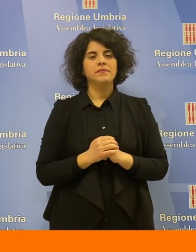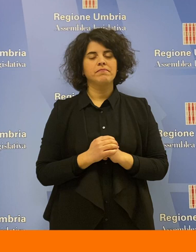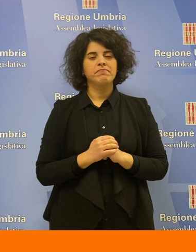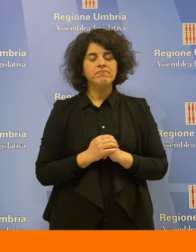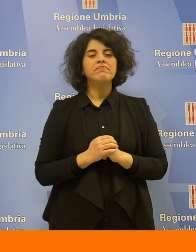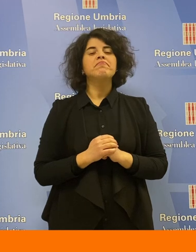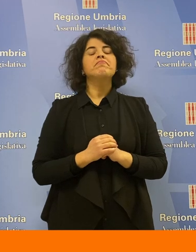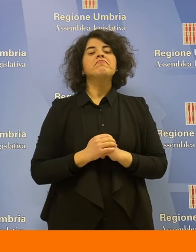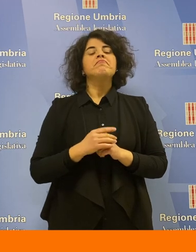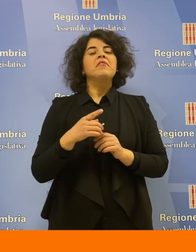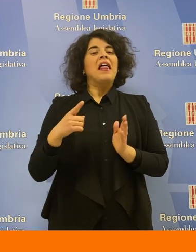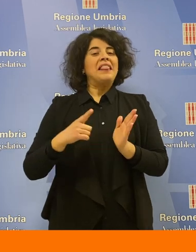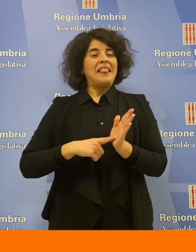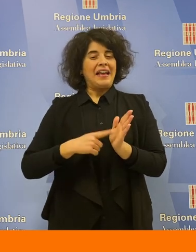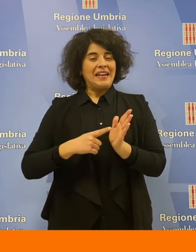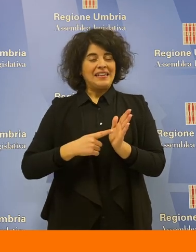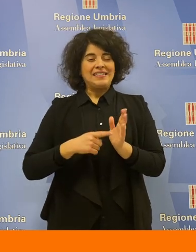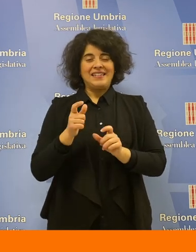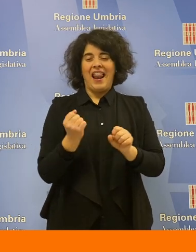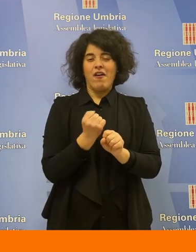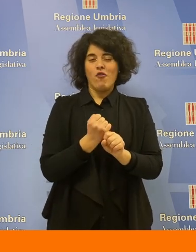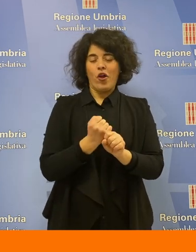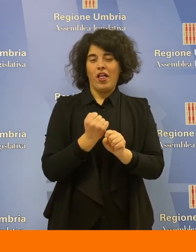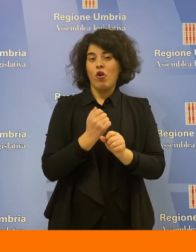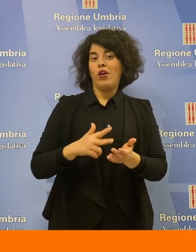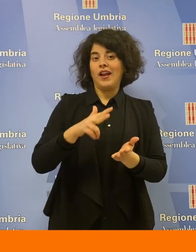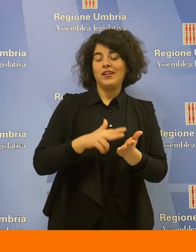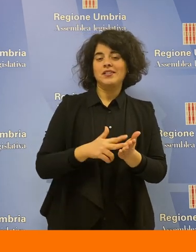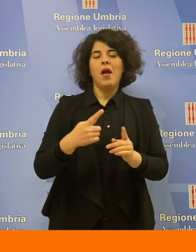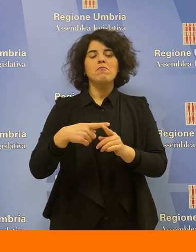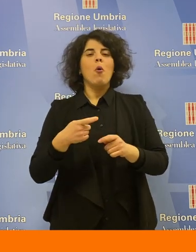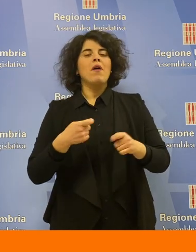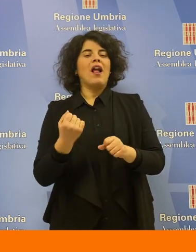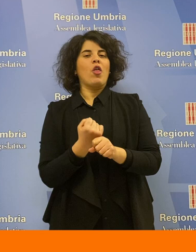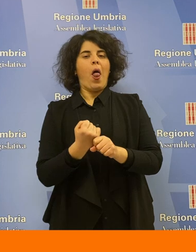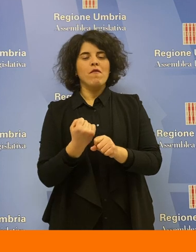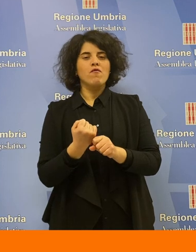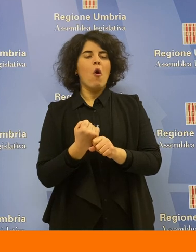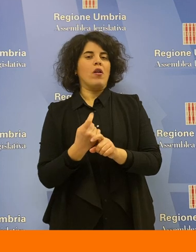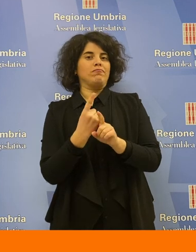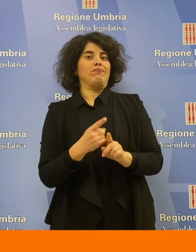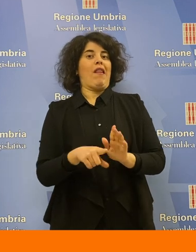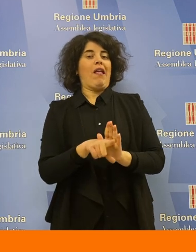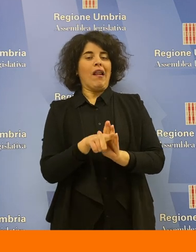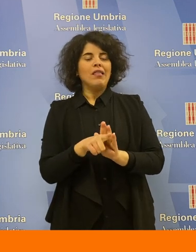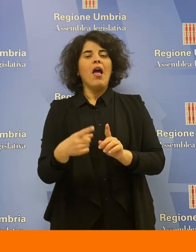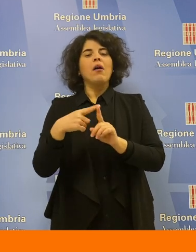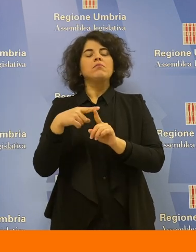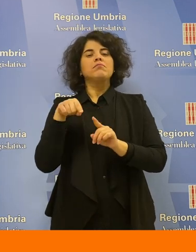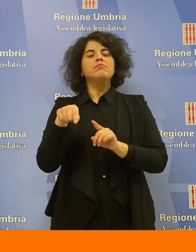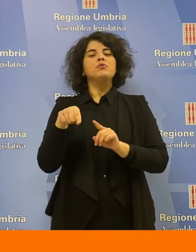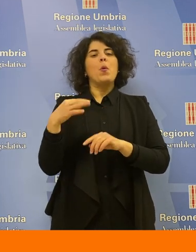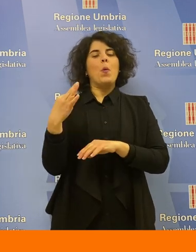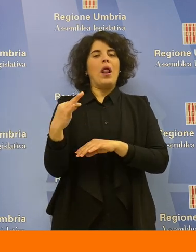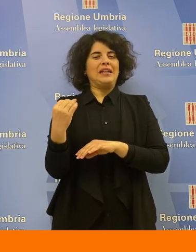Garantire il rispetto dei diritti dei lavoratori, la legalità del mercato del lavoro, la qualità dei servizi di welfare erogati dalle